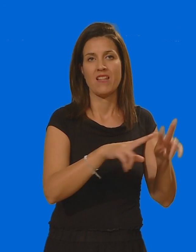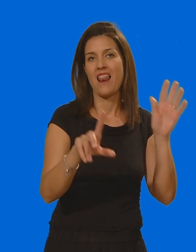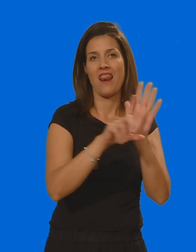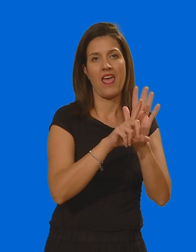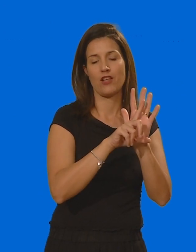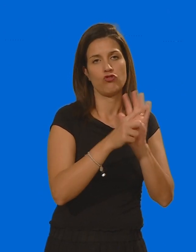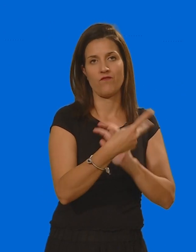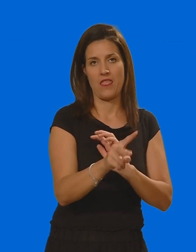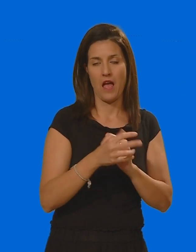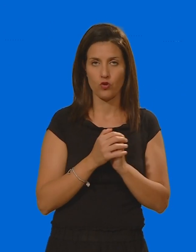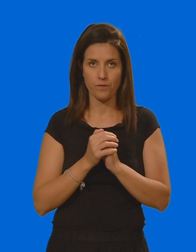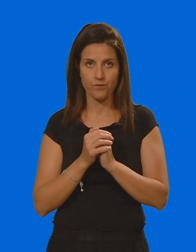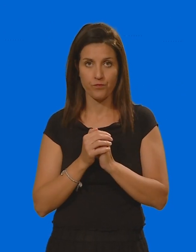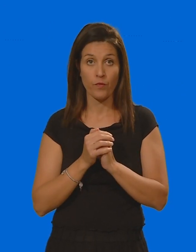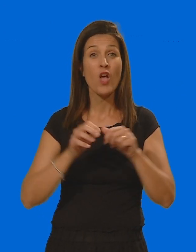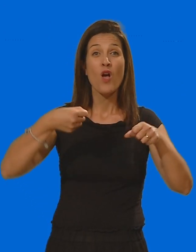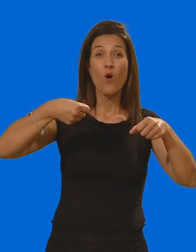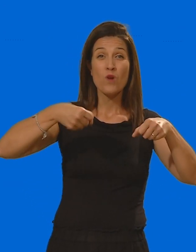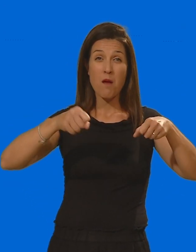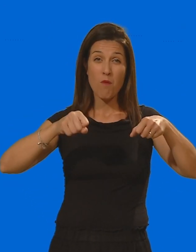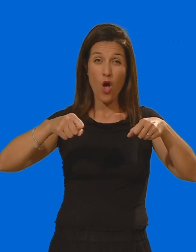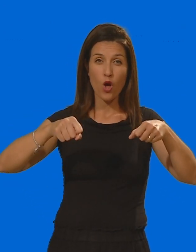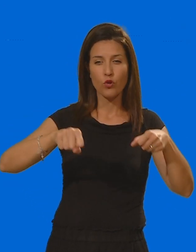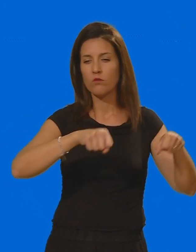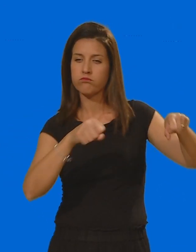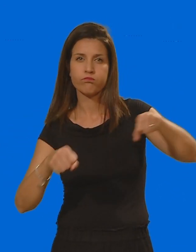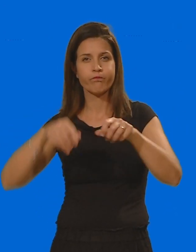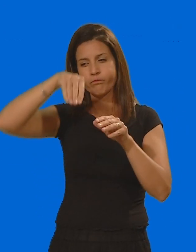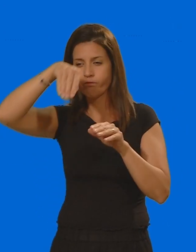La moto sbanda e finisce in una scarpata, muore 29enne